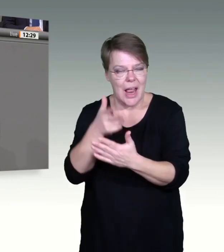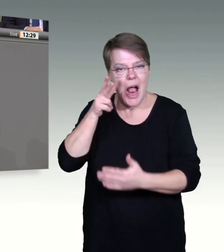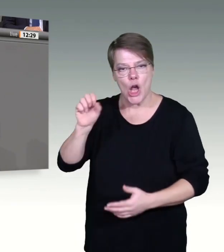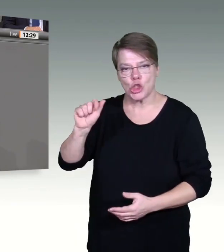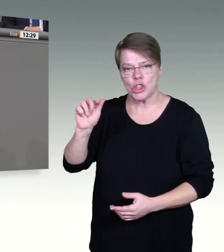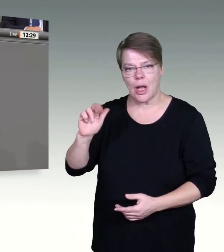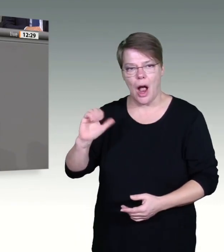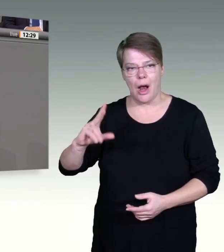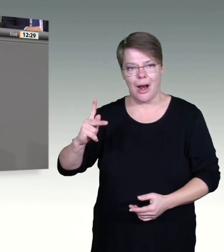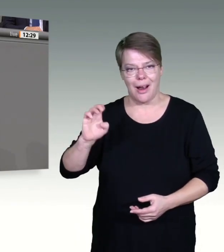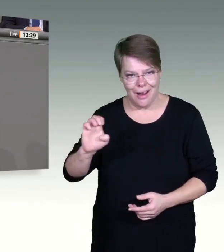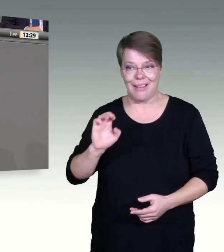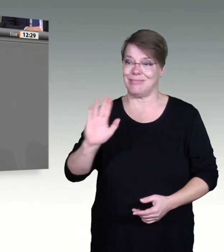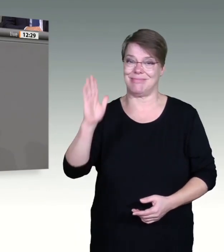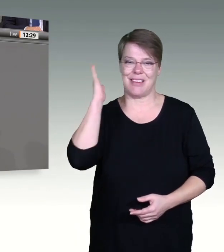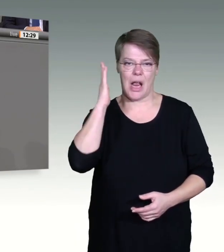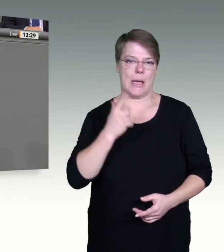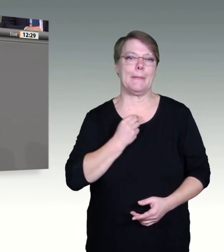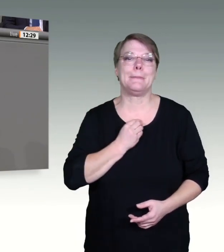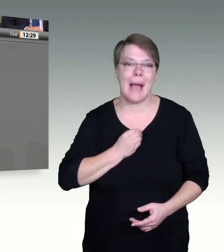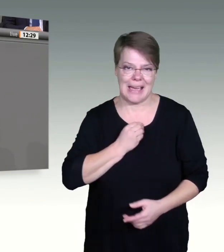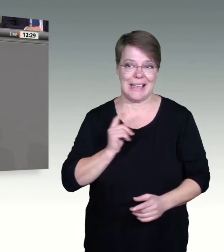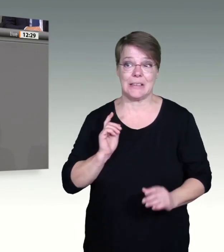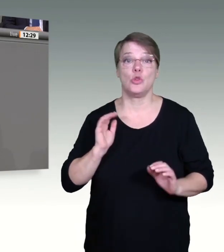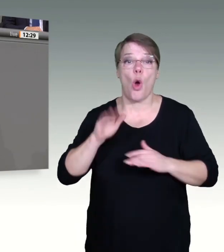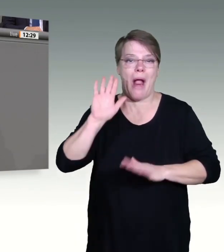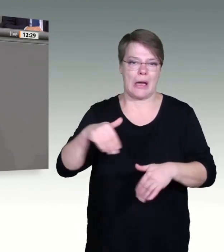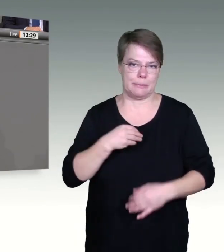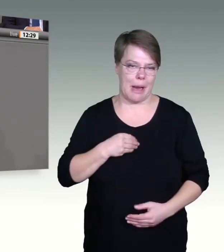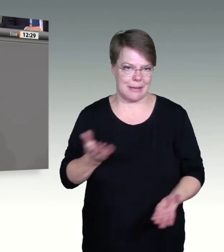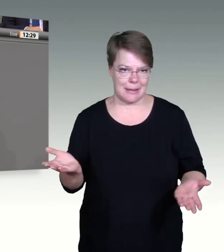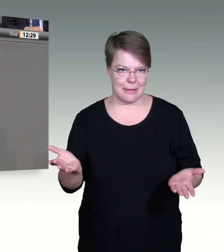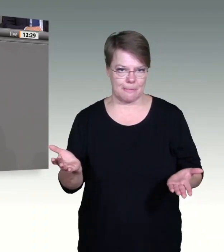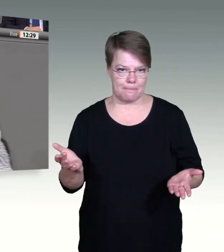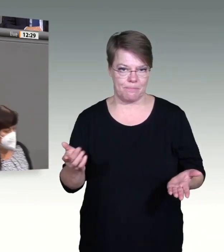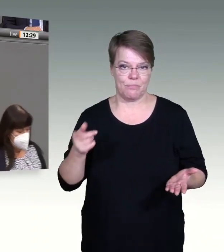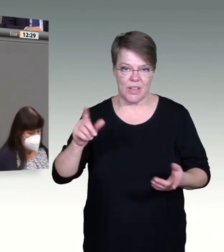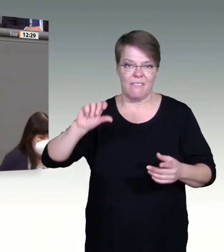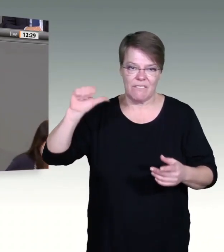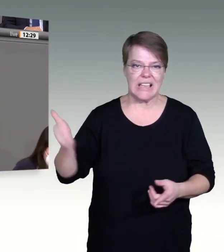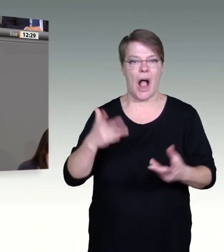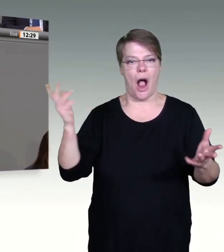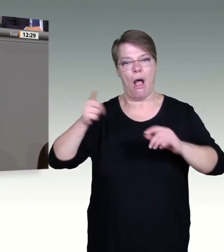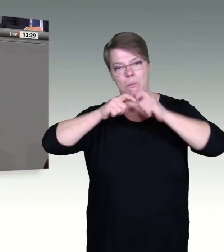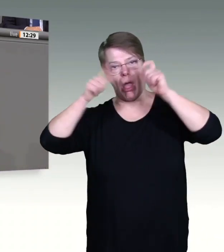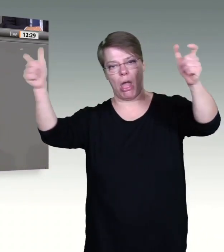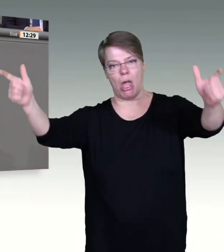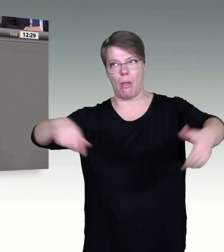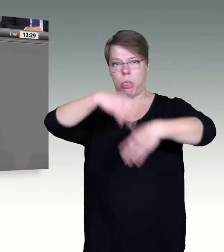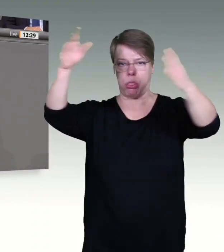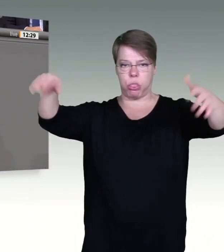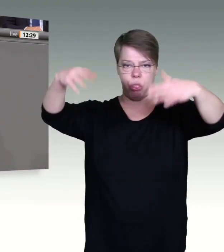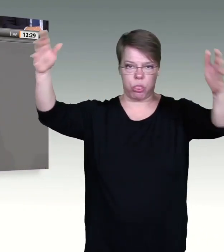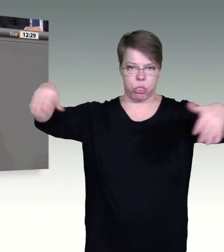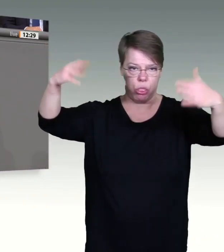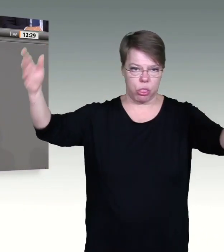Schon jetzt können zum Beispiel, und das behaupten Sie immer wahrheitswidrig, Clubs und Bars geschlossen werden. Und ich